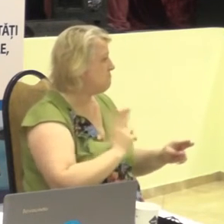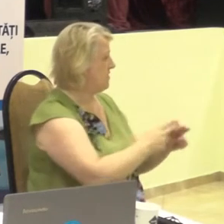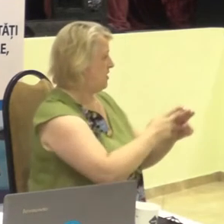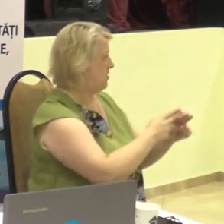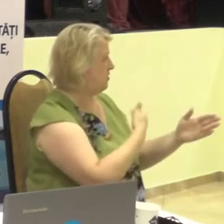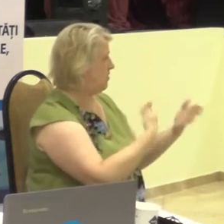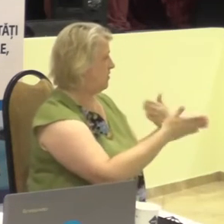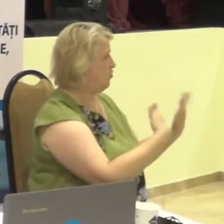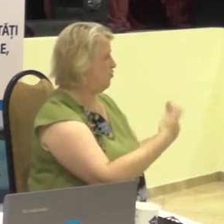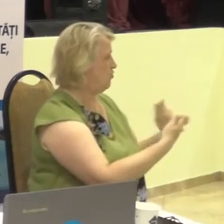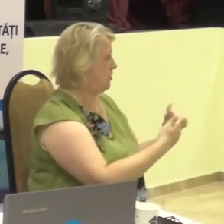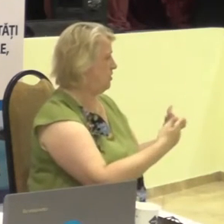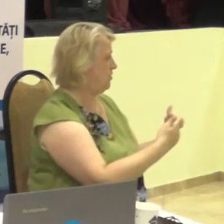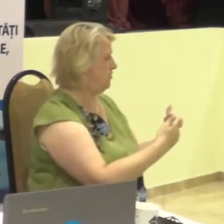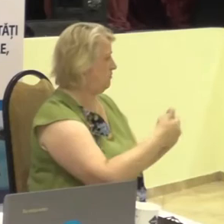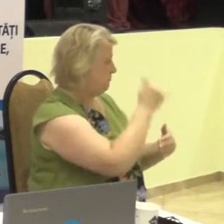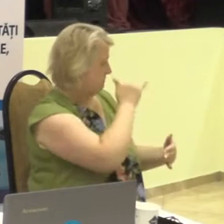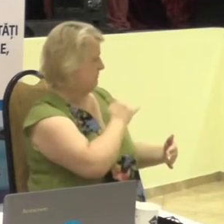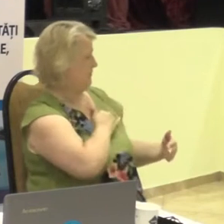comunicare.